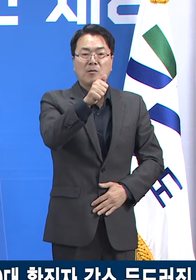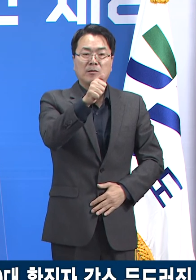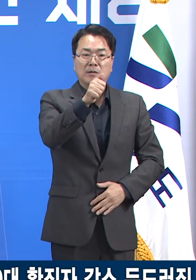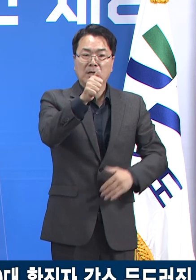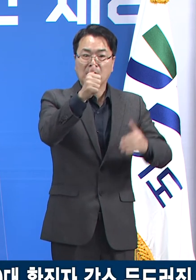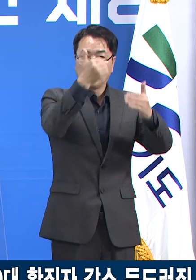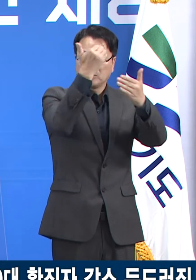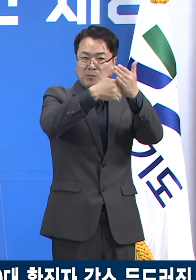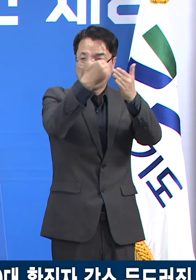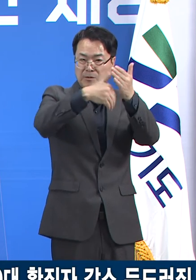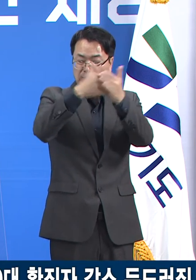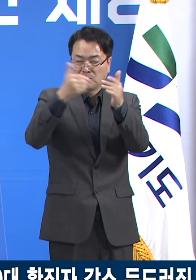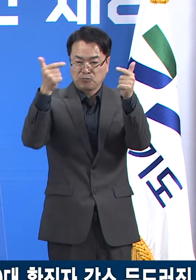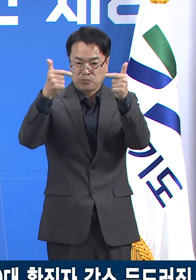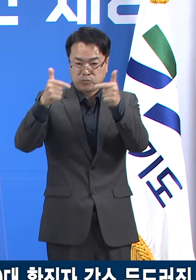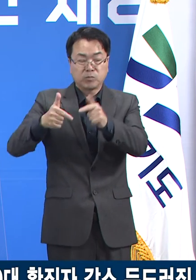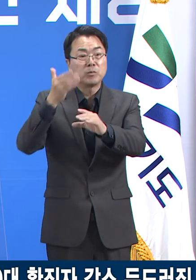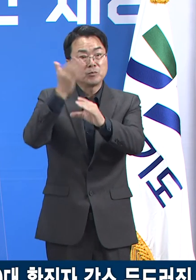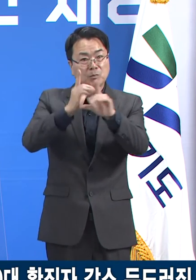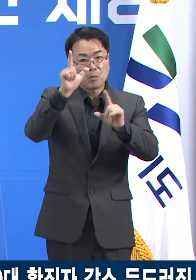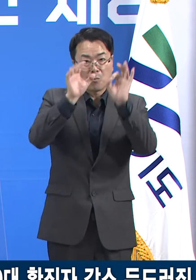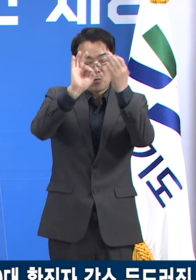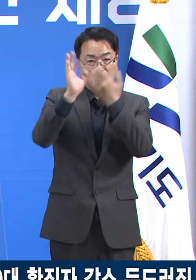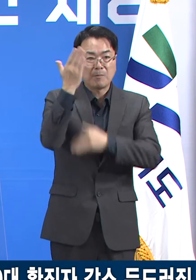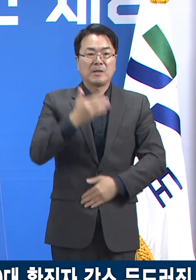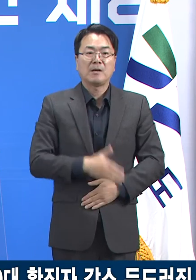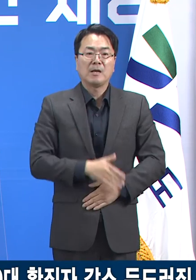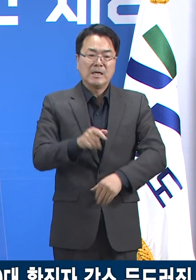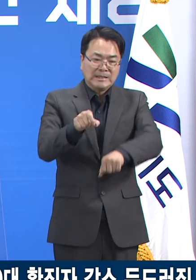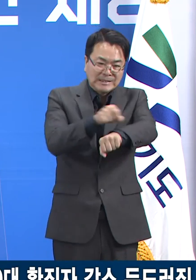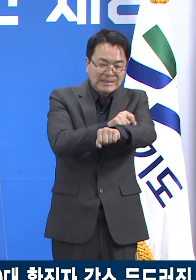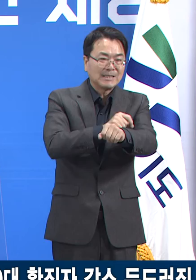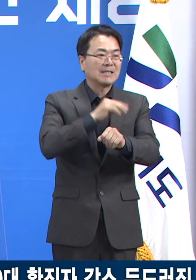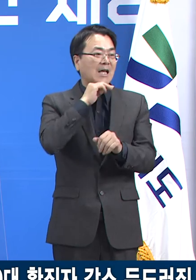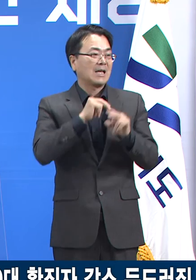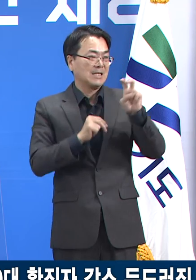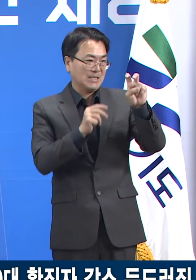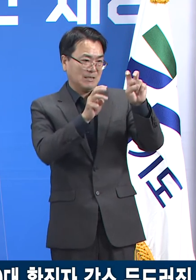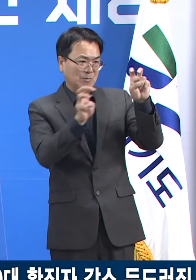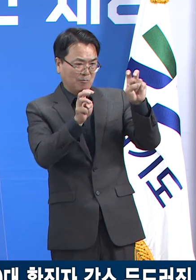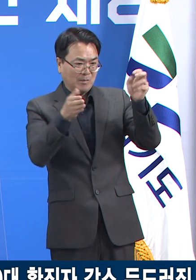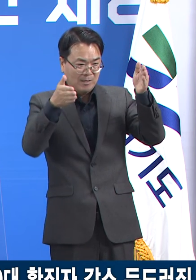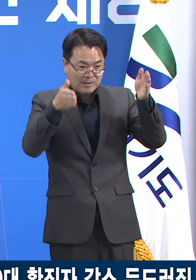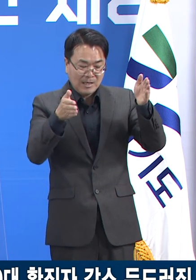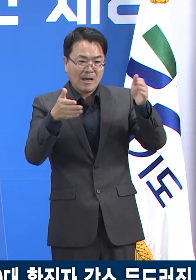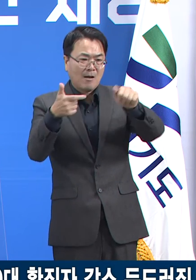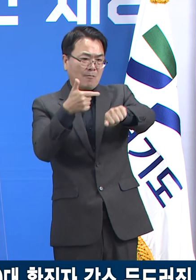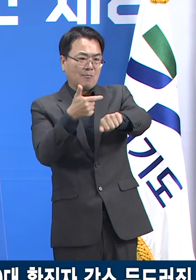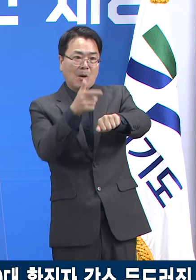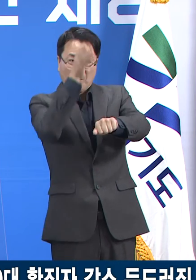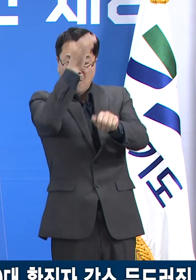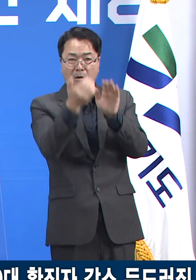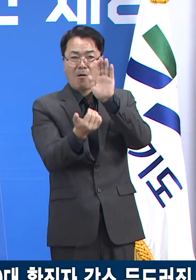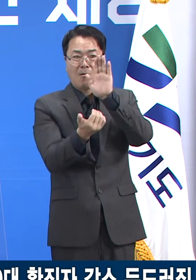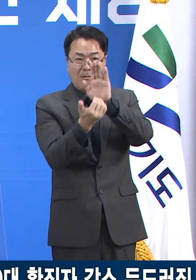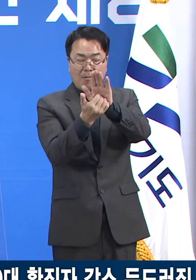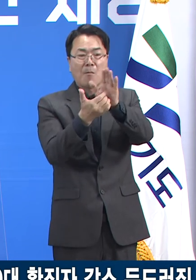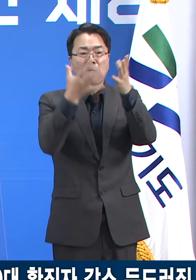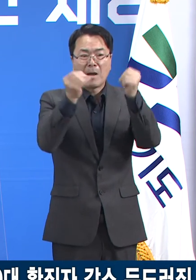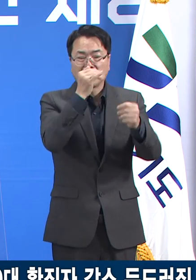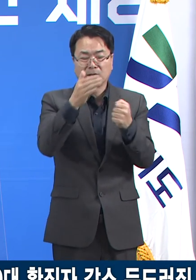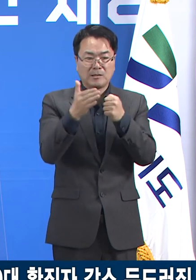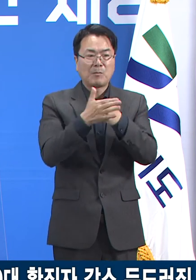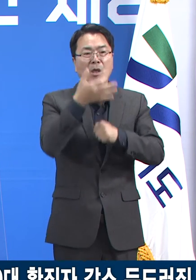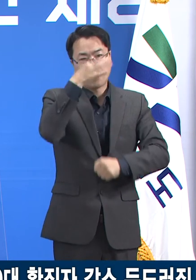점차 감소하고 있습니다. 특히 2,30대 확진자 감소가 두드려지고 있습니다. 9월 4주차에 2